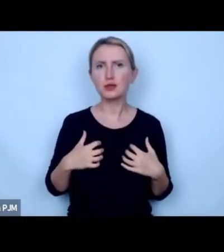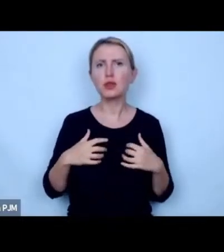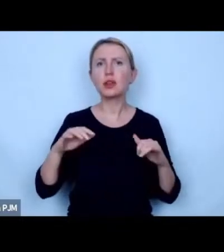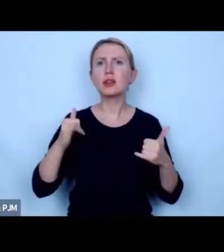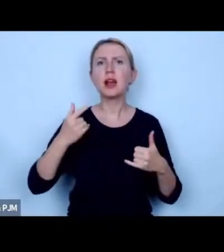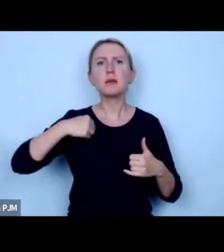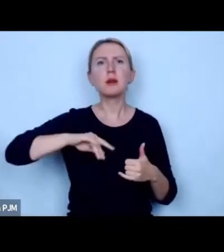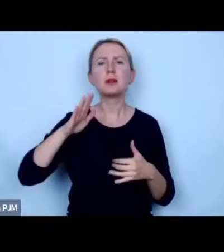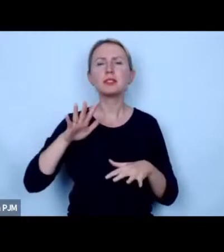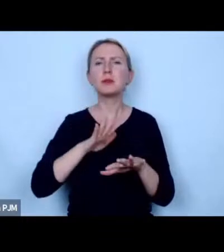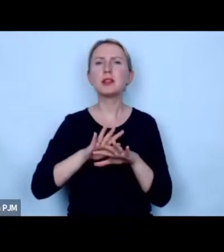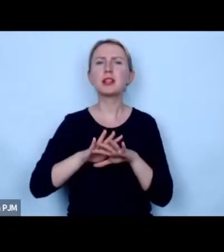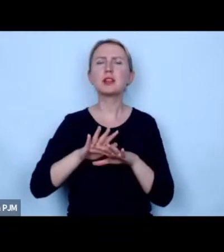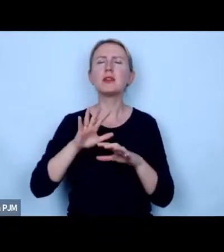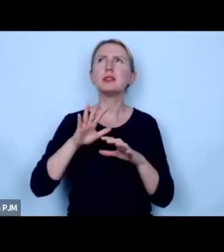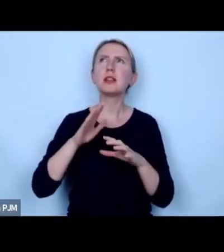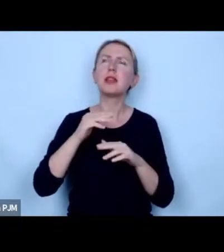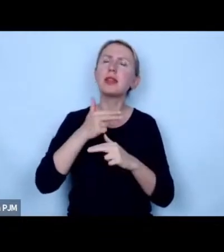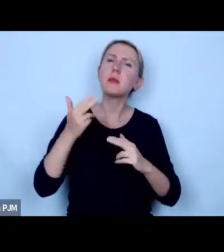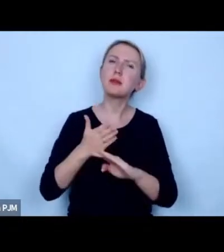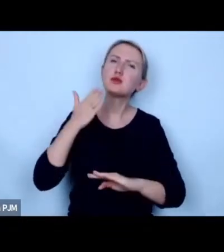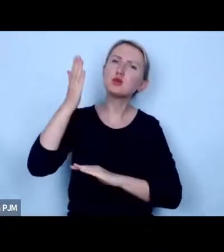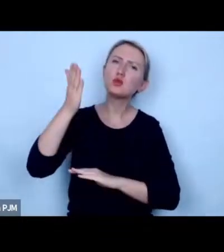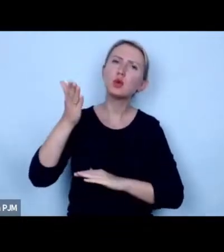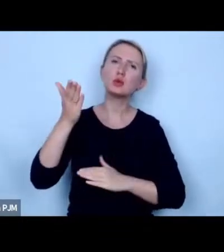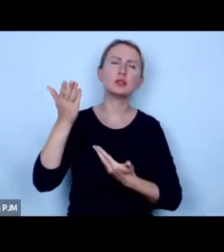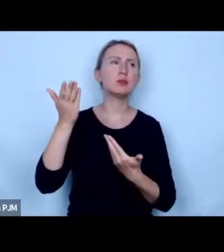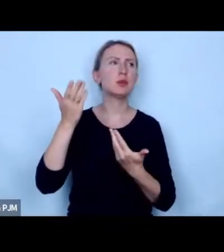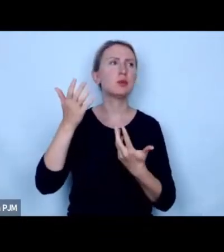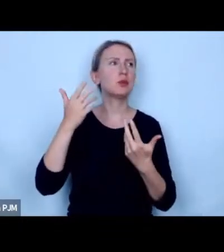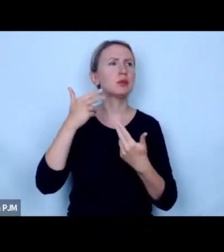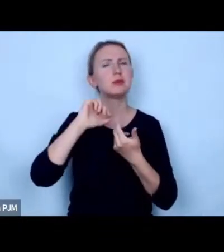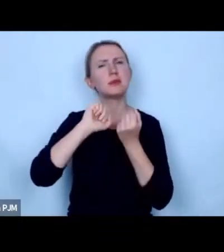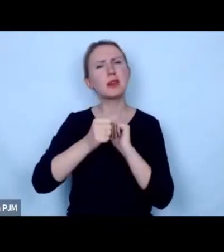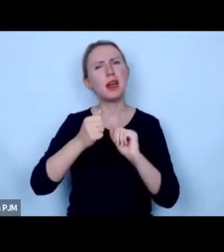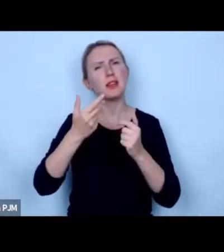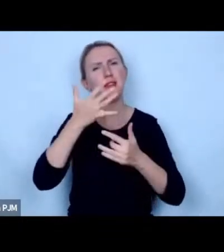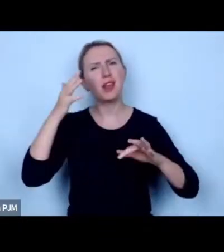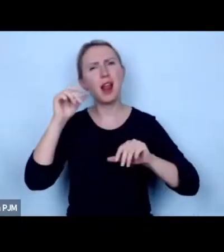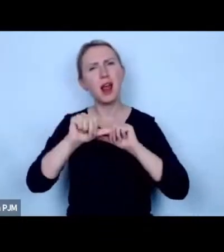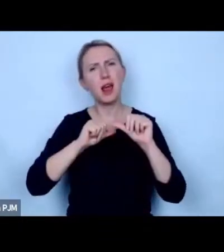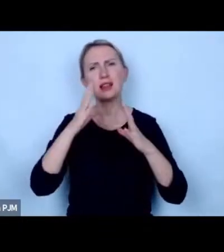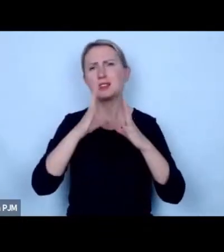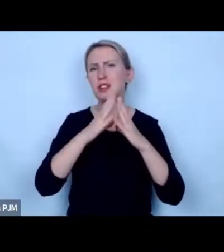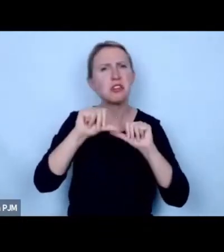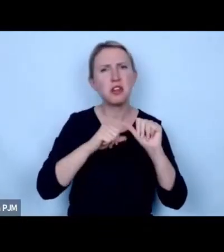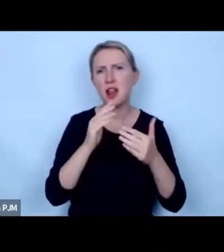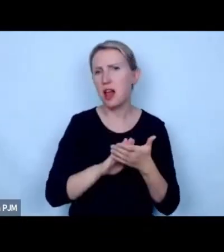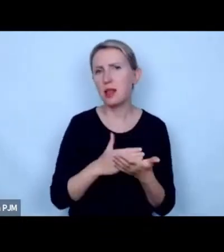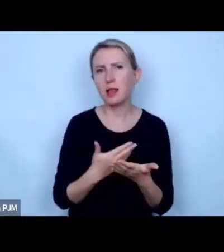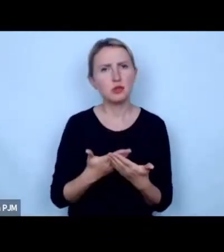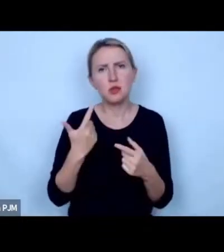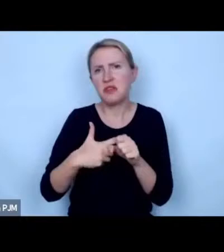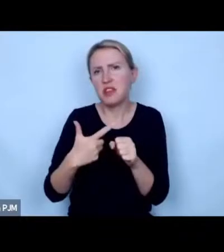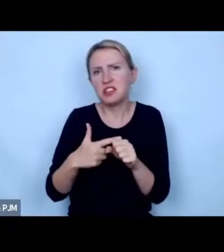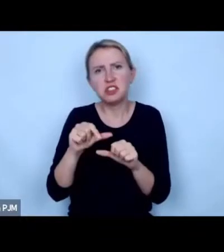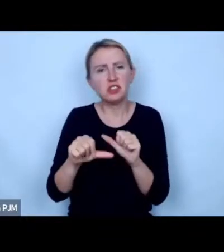podejdziemy do tego tematu w przyszłości bo to będą zmiany dalekosiężne to będzie trwało ileś tam lat tak 10 lat załóżmy 20